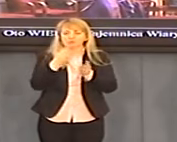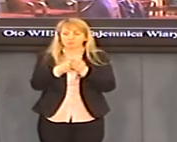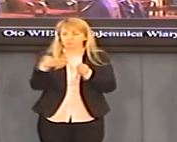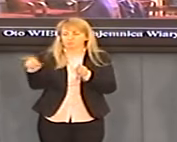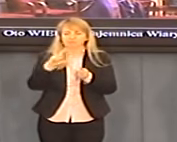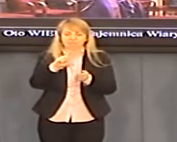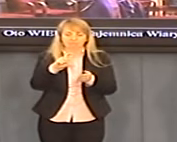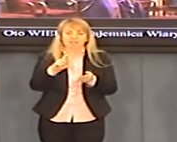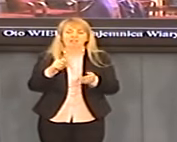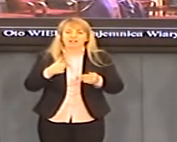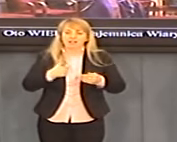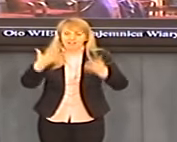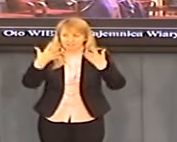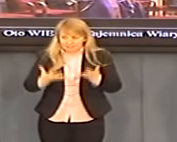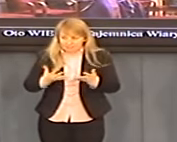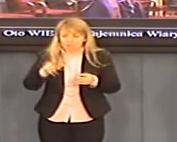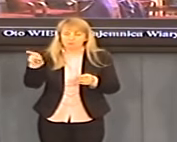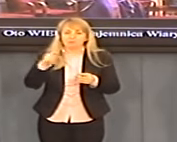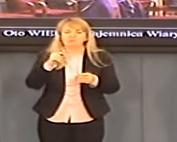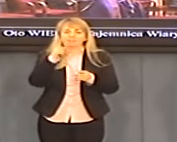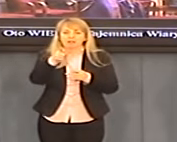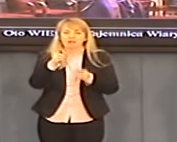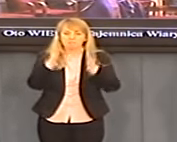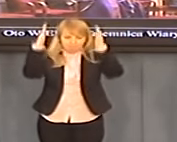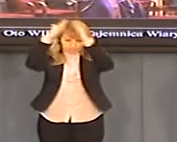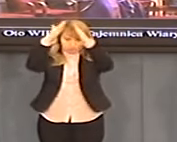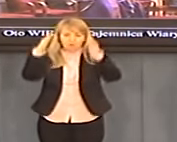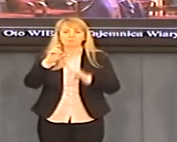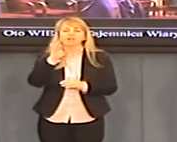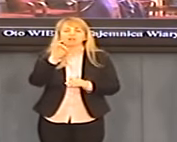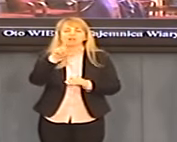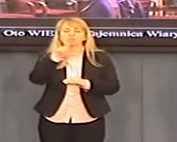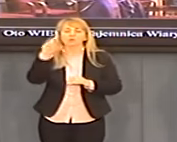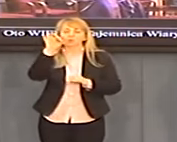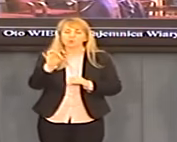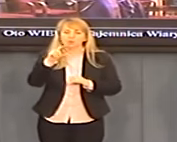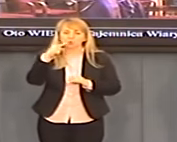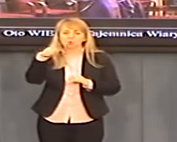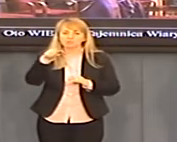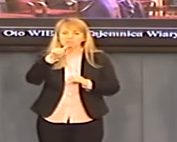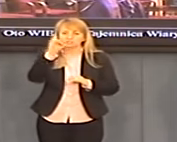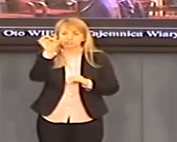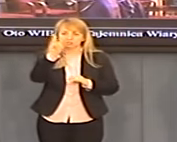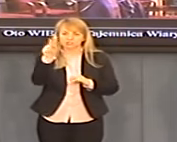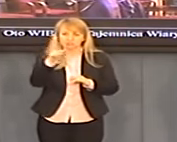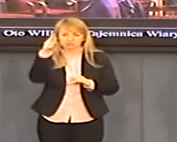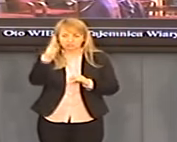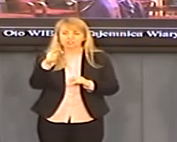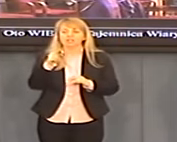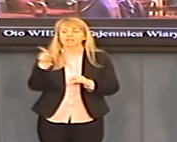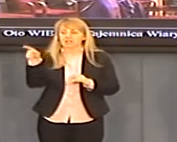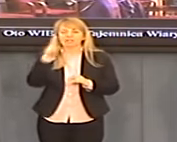ufundować biskupowi Głodziowi do dyspozycji codziennie taki czteropak